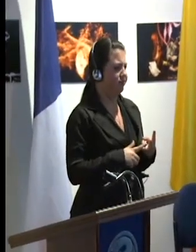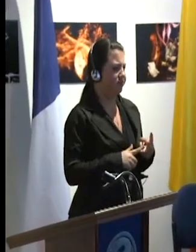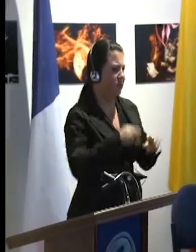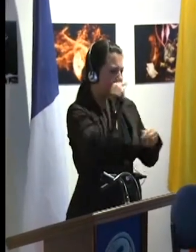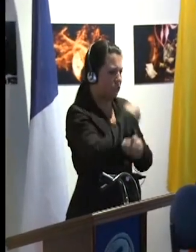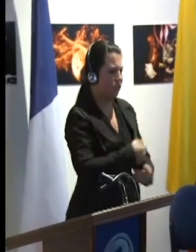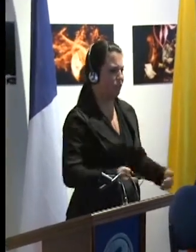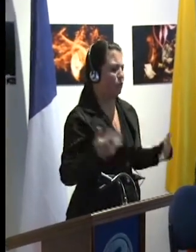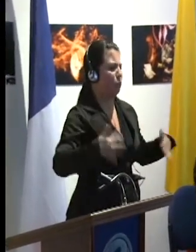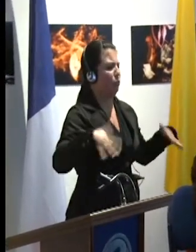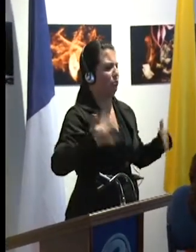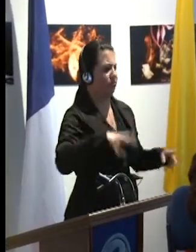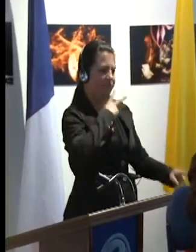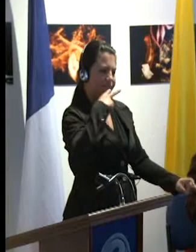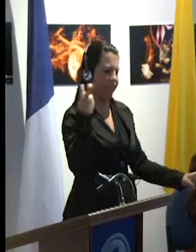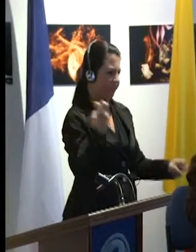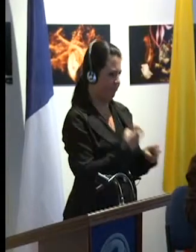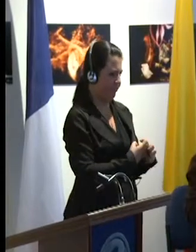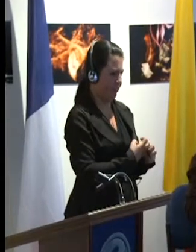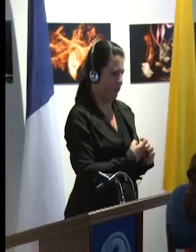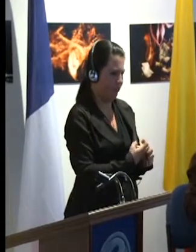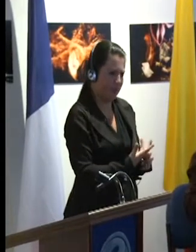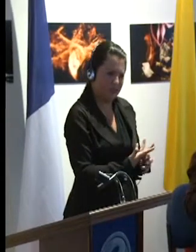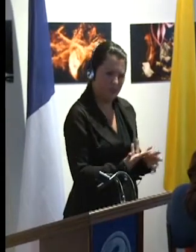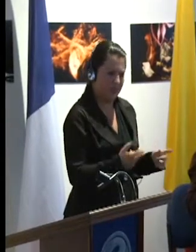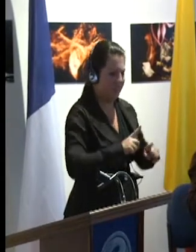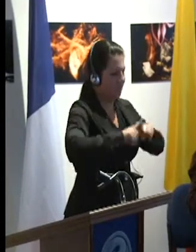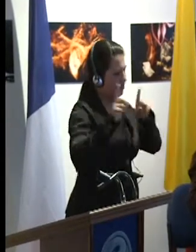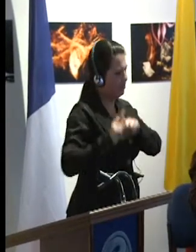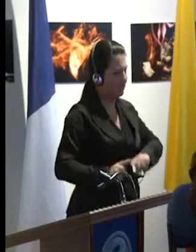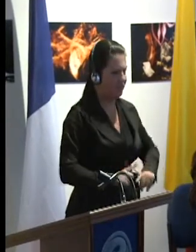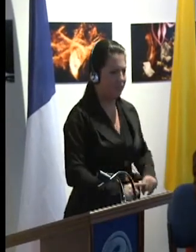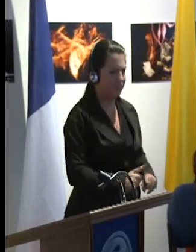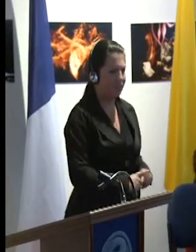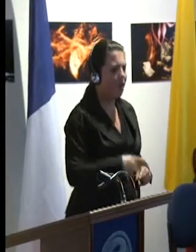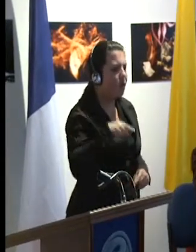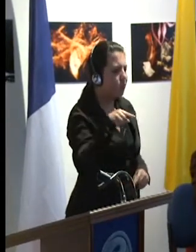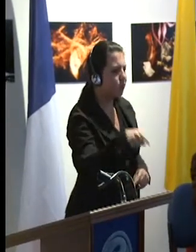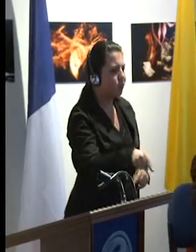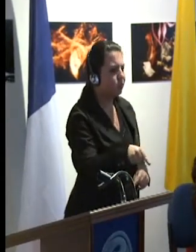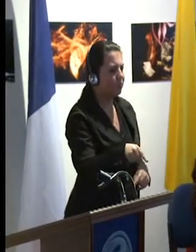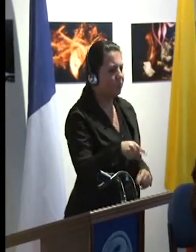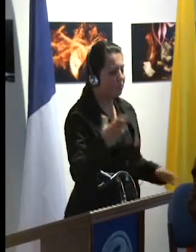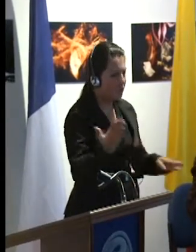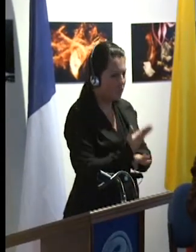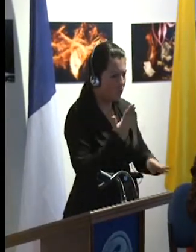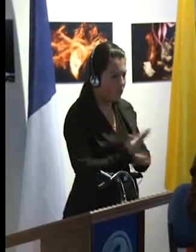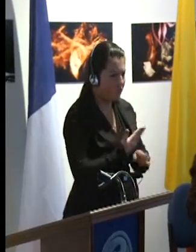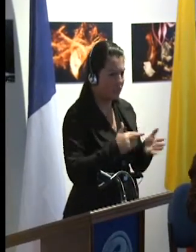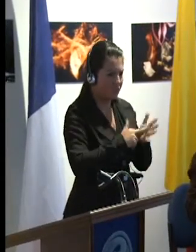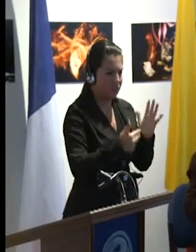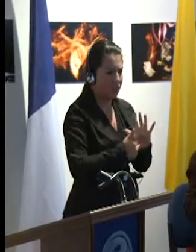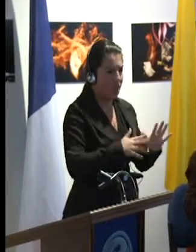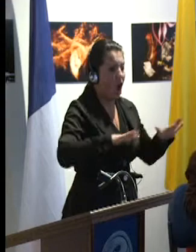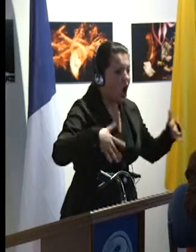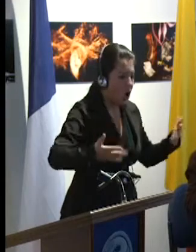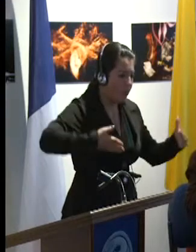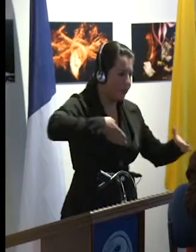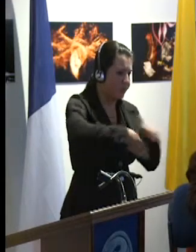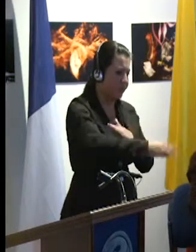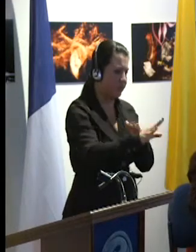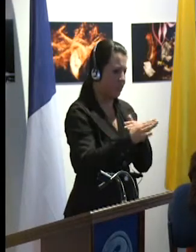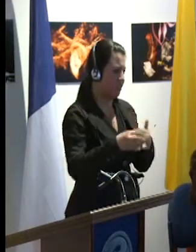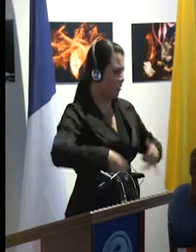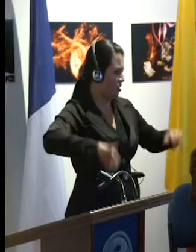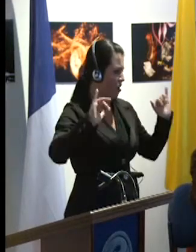dificultades y evidentemente el problema no es únicamente el acceso a la escuela,